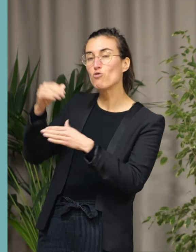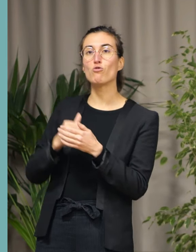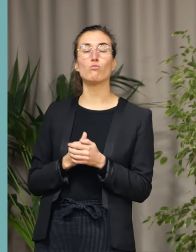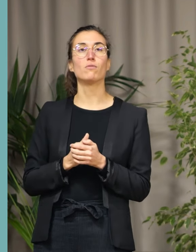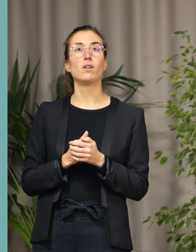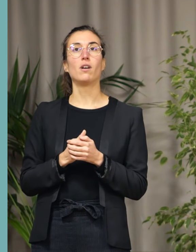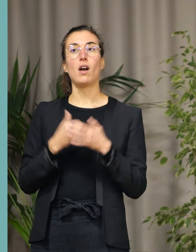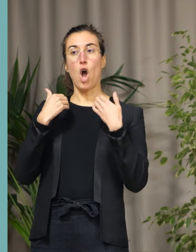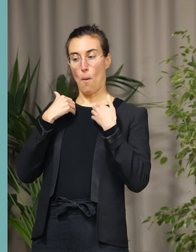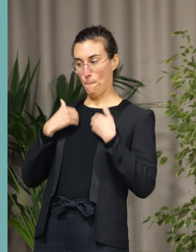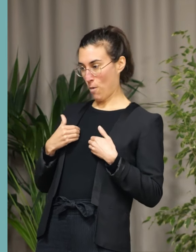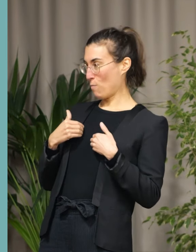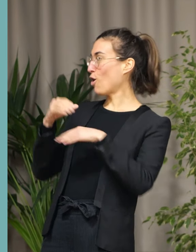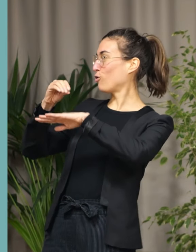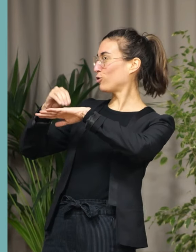municipal des enfants,